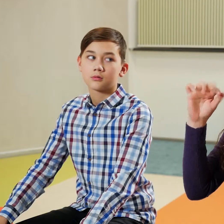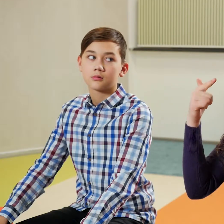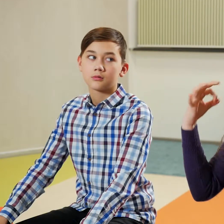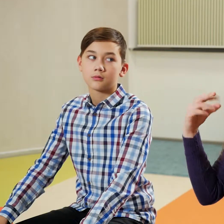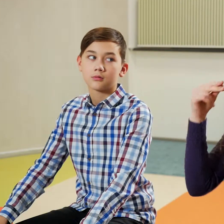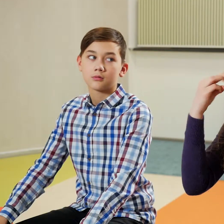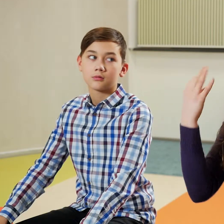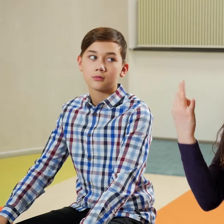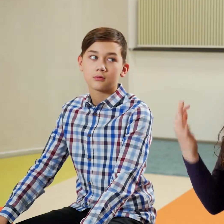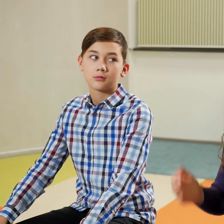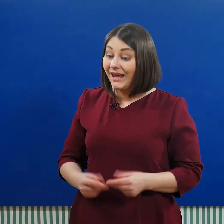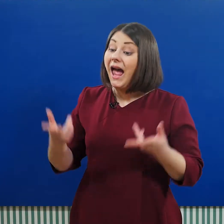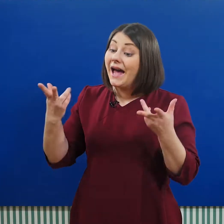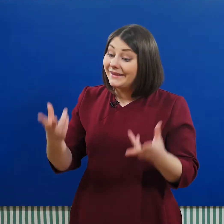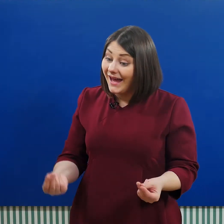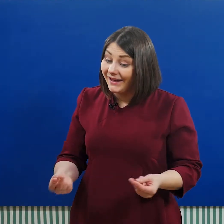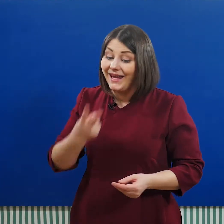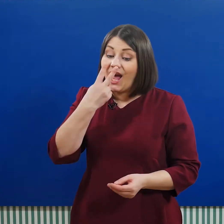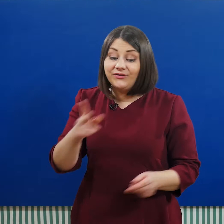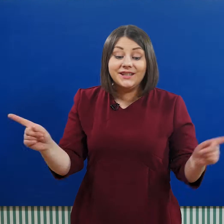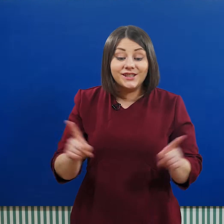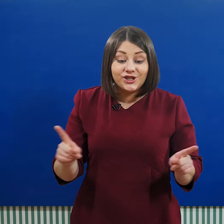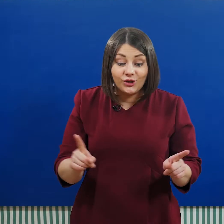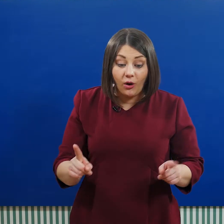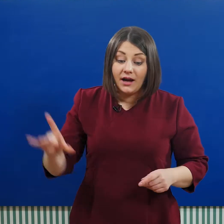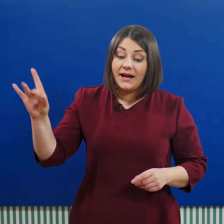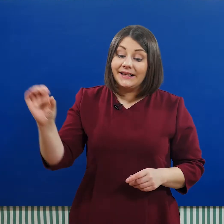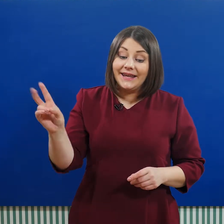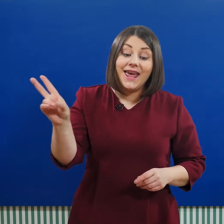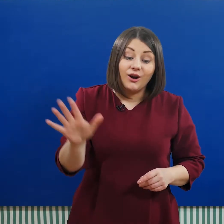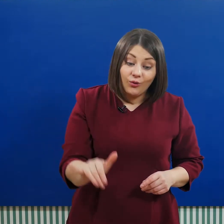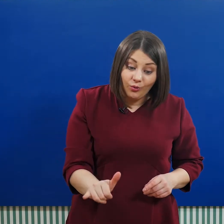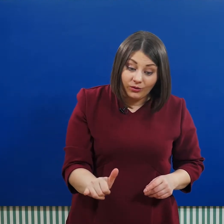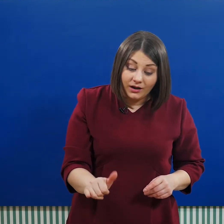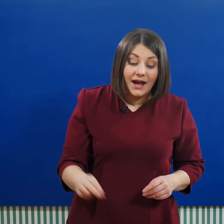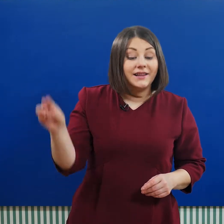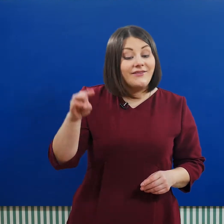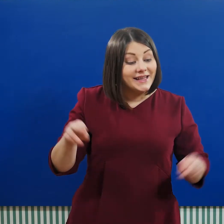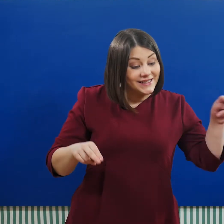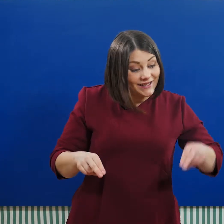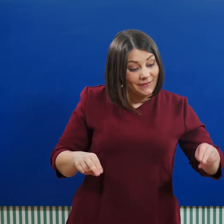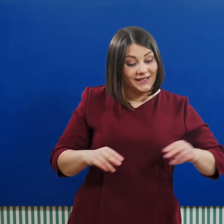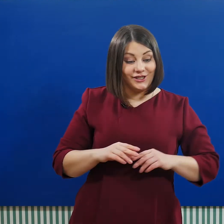кого? Что? Да! Видеть что? Реку. Творительный падеж.